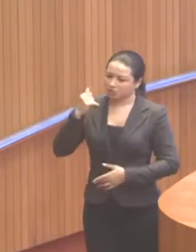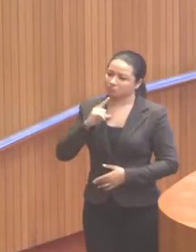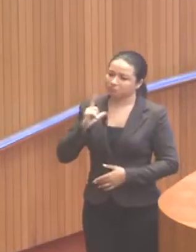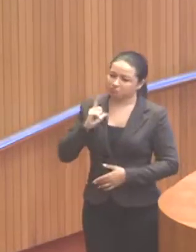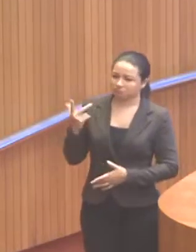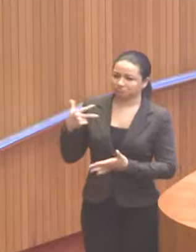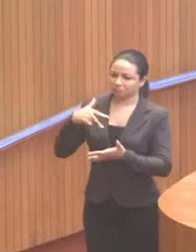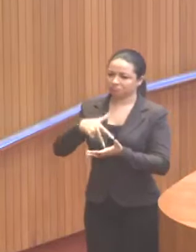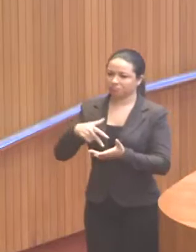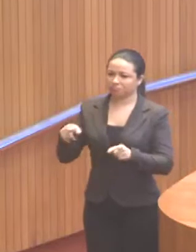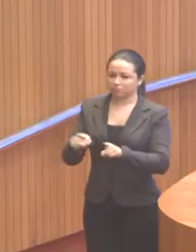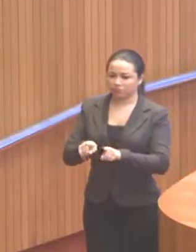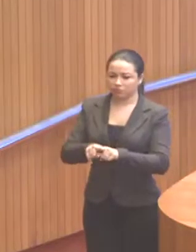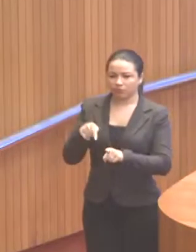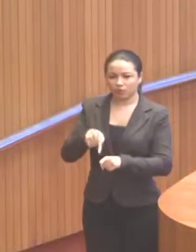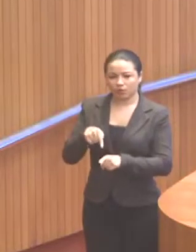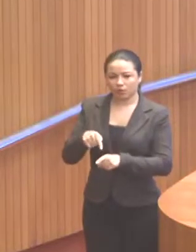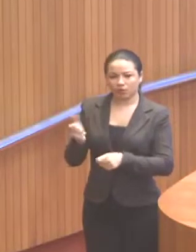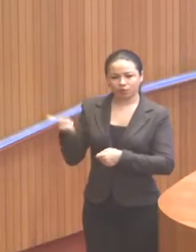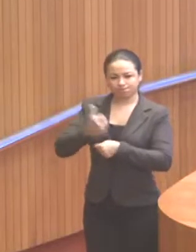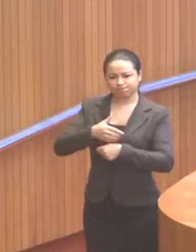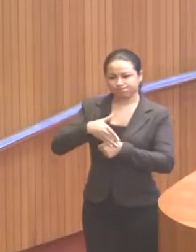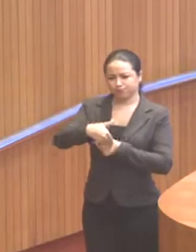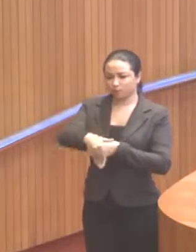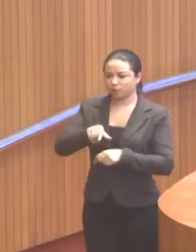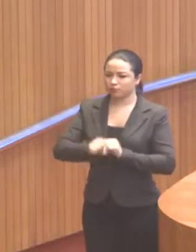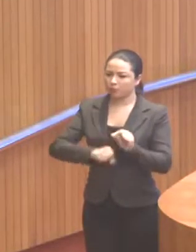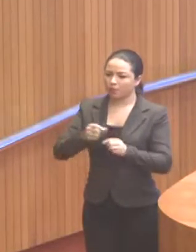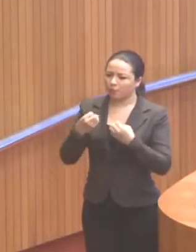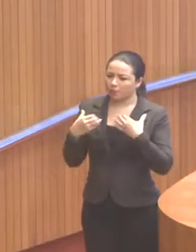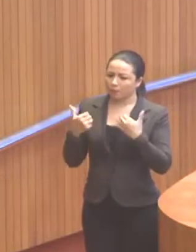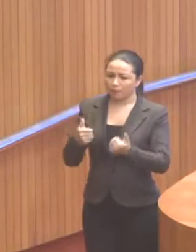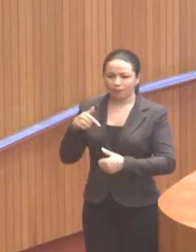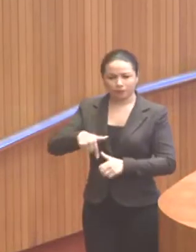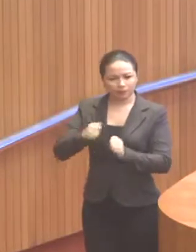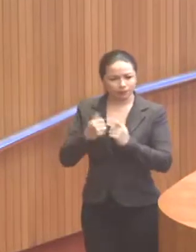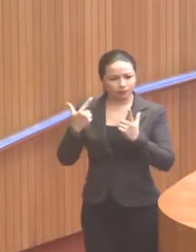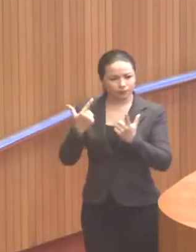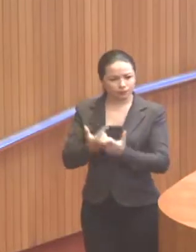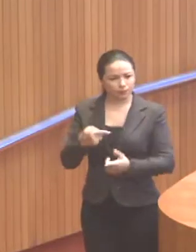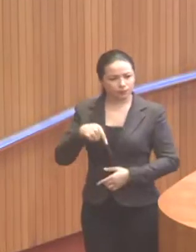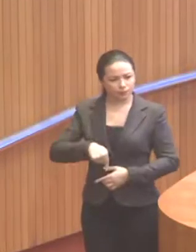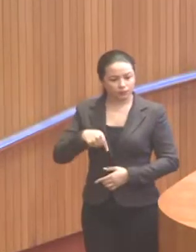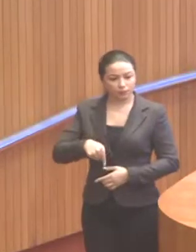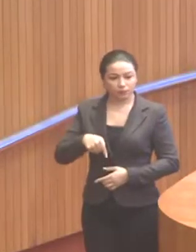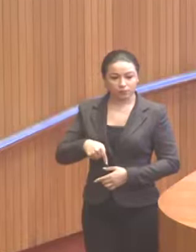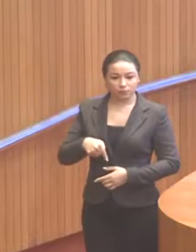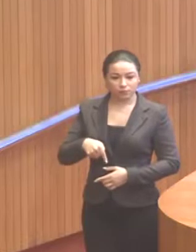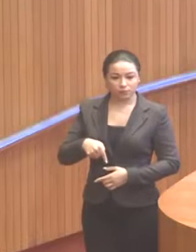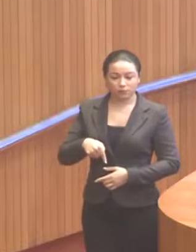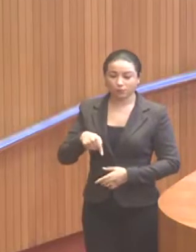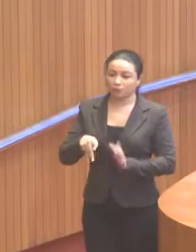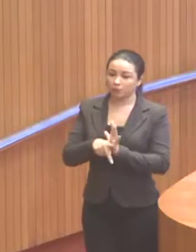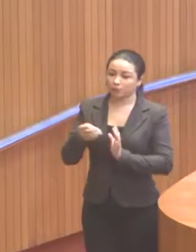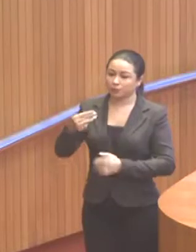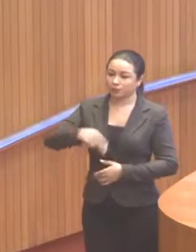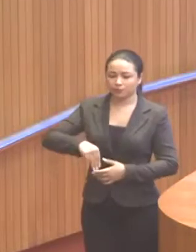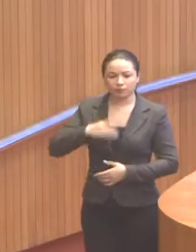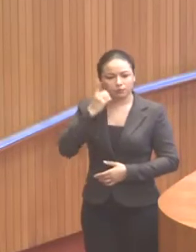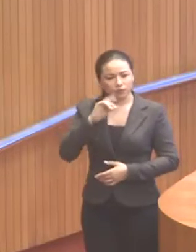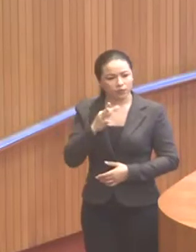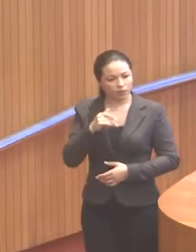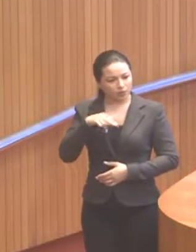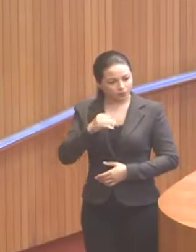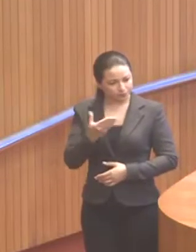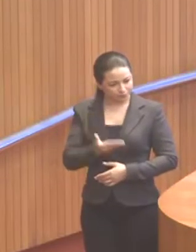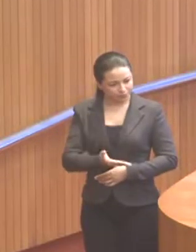também terá um mandato exemplar nesta Casa aqui na Assembleia Legislativa do Maranhão. Deputado Atelino.